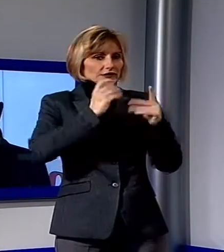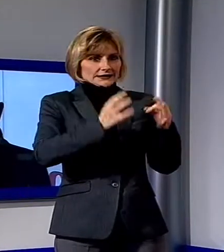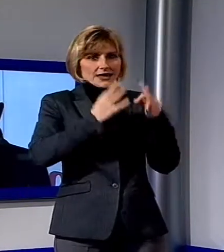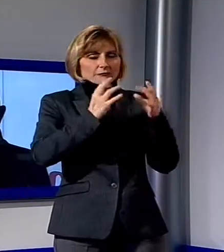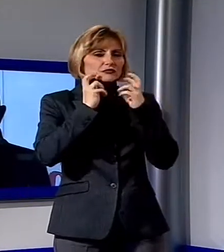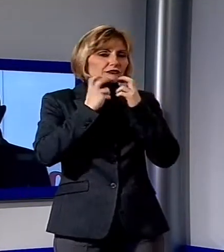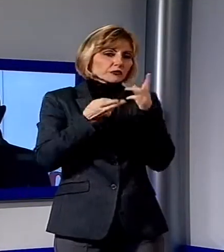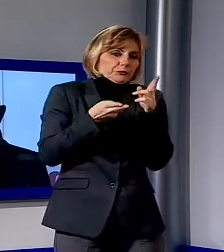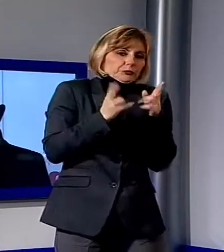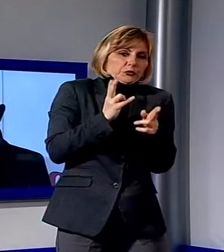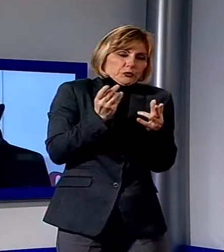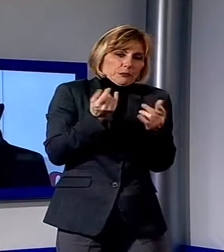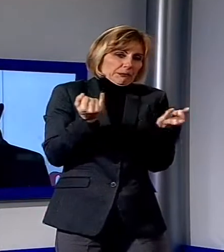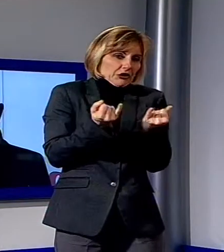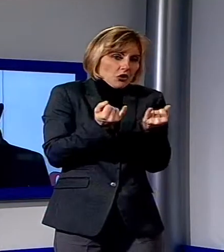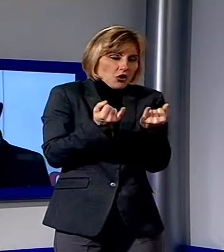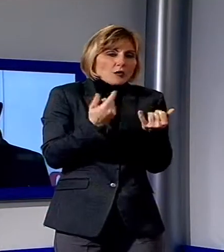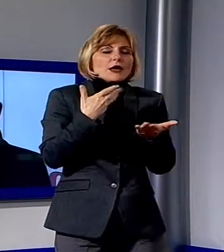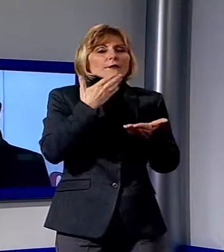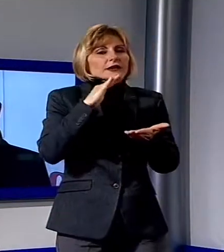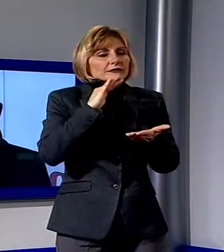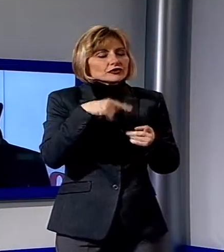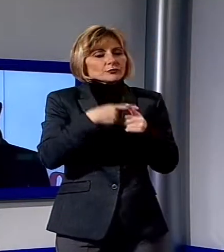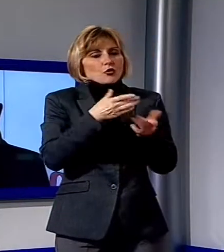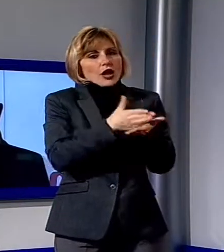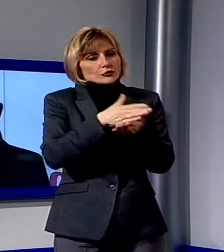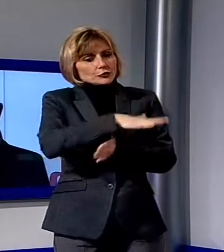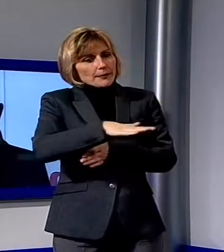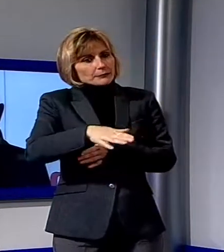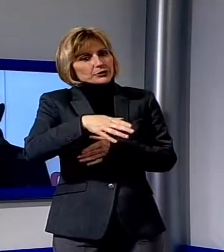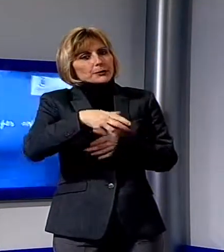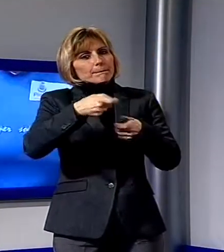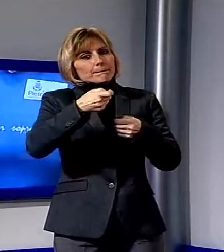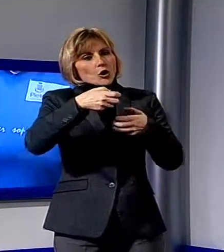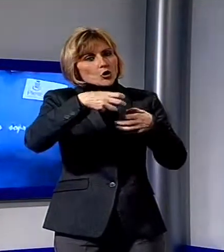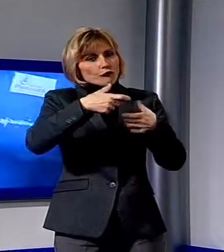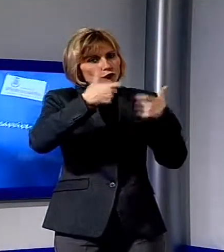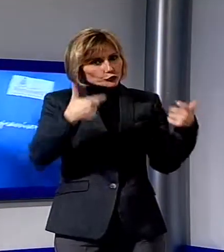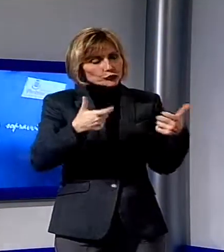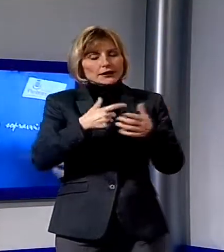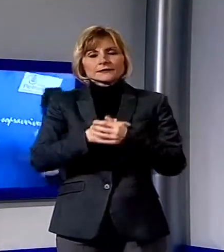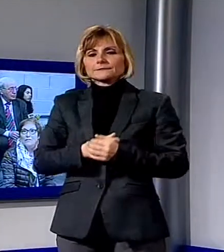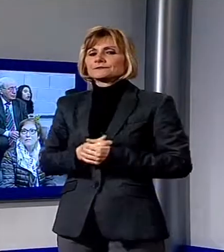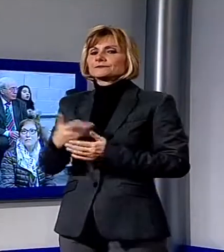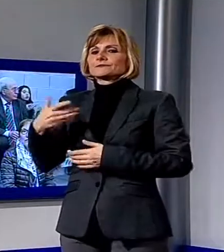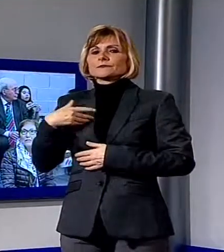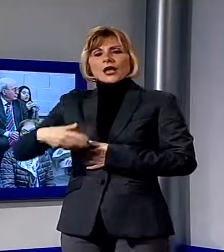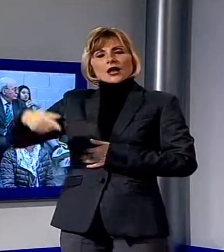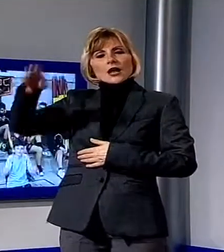della beneficenza e dell'aiuto a questi bambini meno fortunati di noi. A capitanare l'iniziativa c'era il campione del lancio del